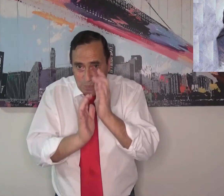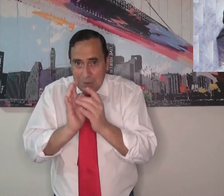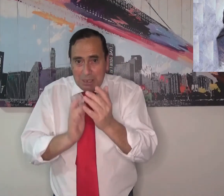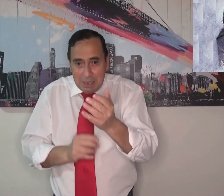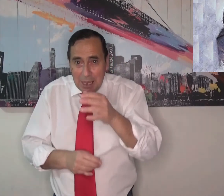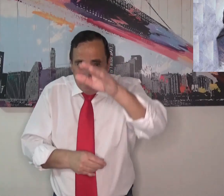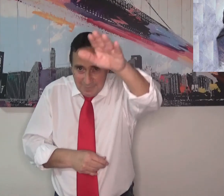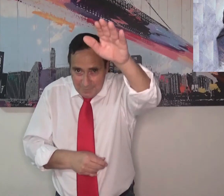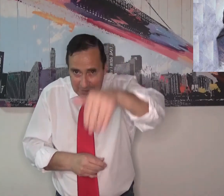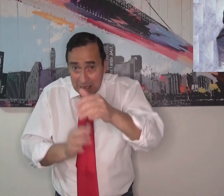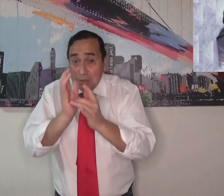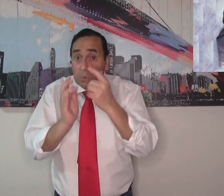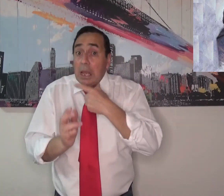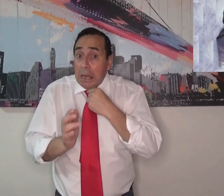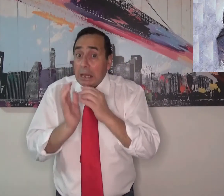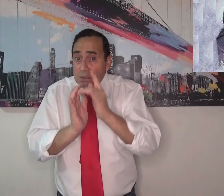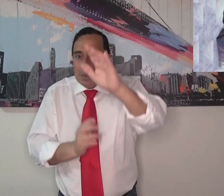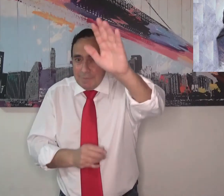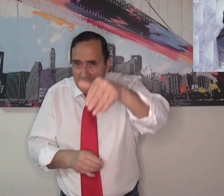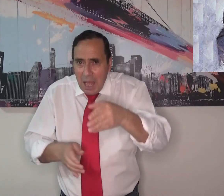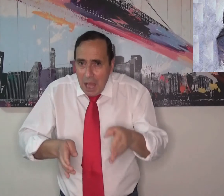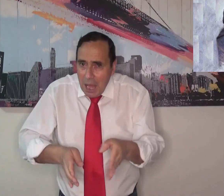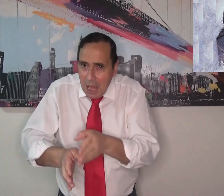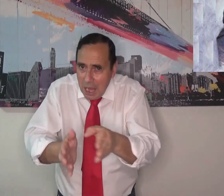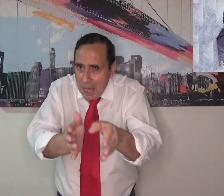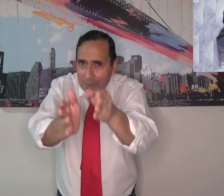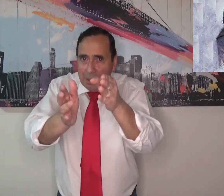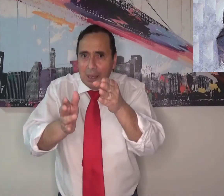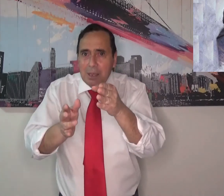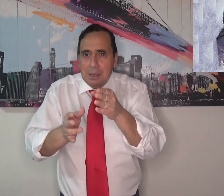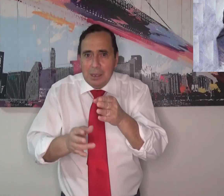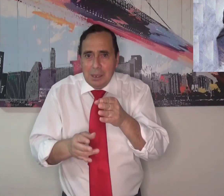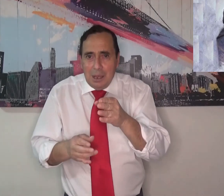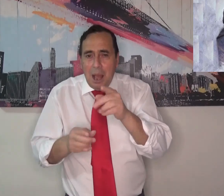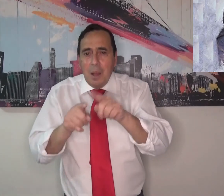Él quiere que tú vengas. Ven, acércate a Jesús. Él es el camino.